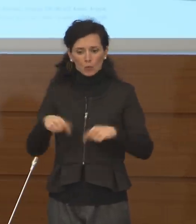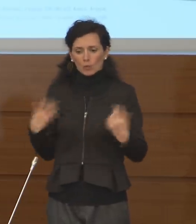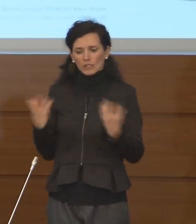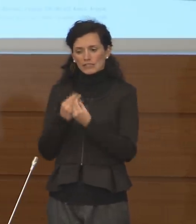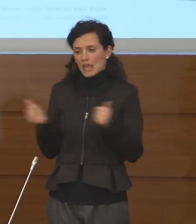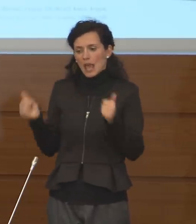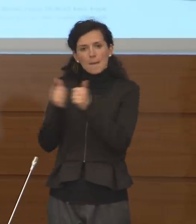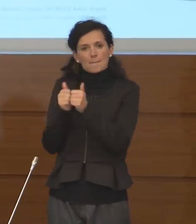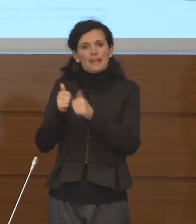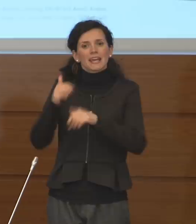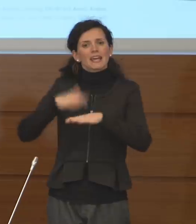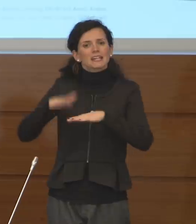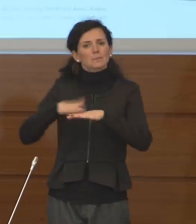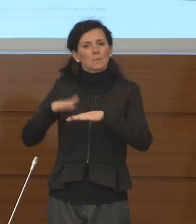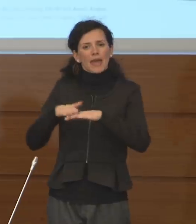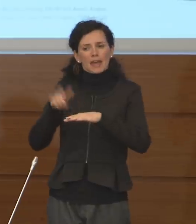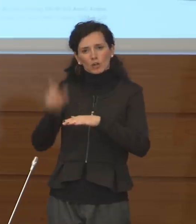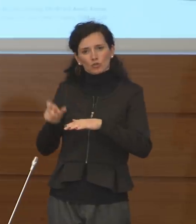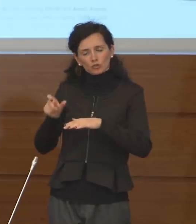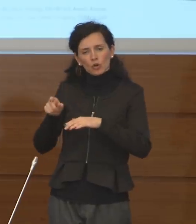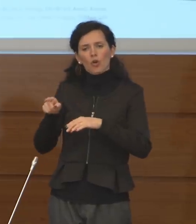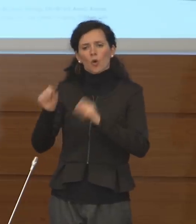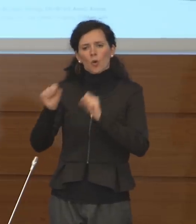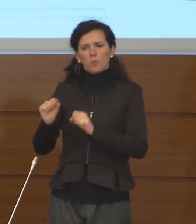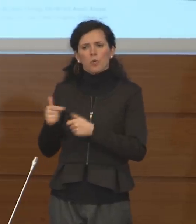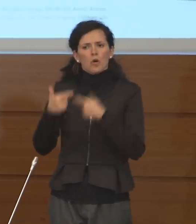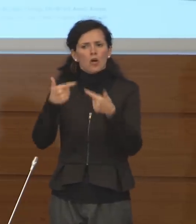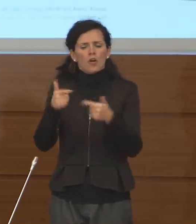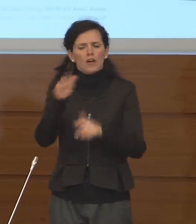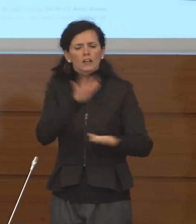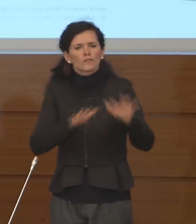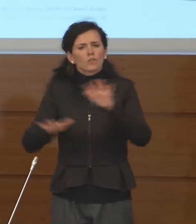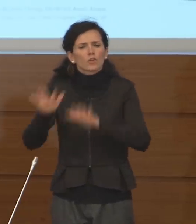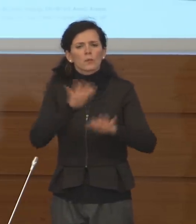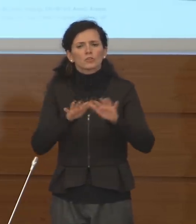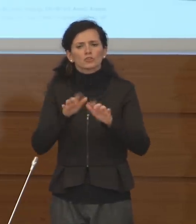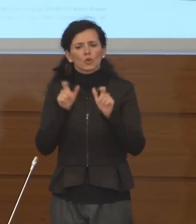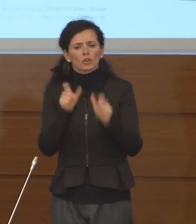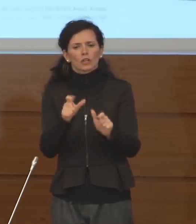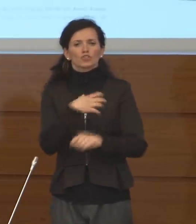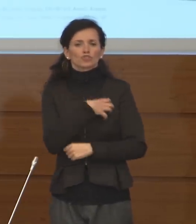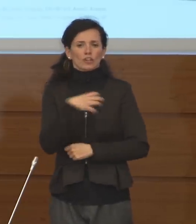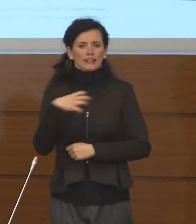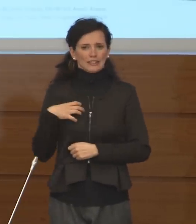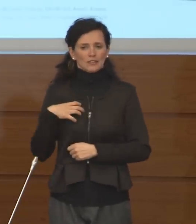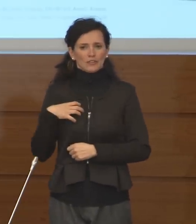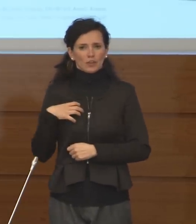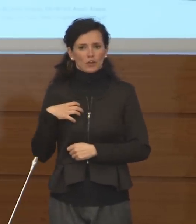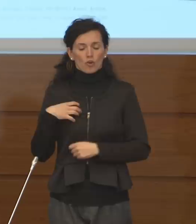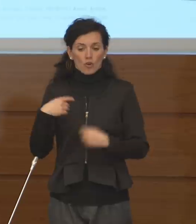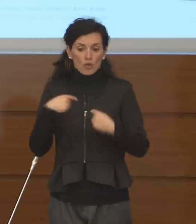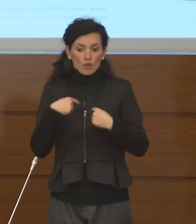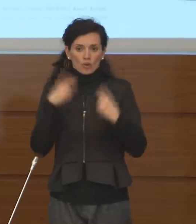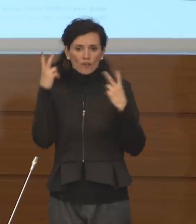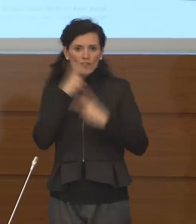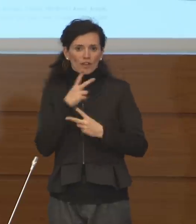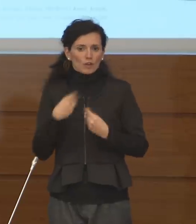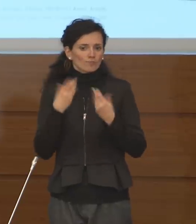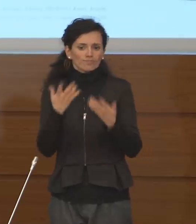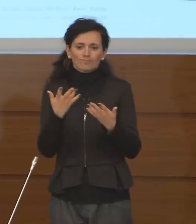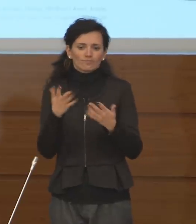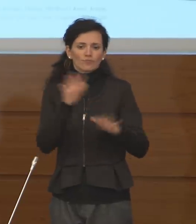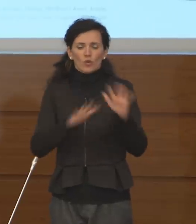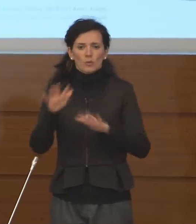esperti ci potranno dare delle indicazioni di carattere scientifico, su questo io non riesco a darvi un